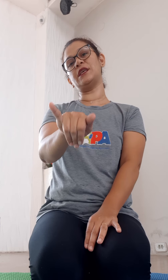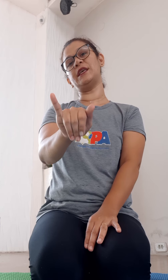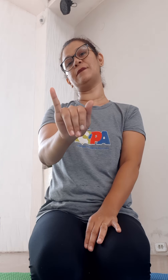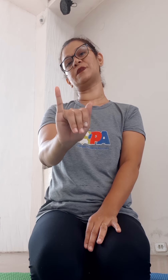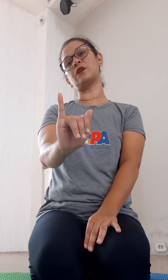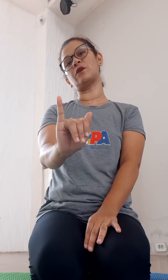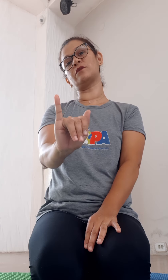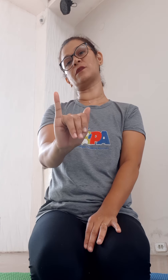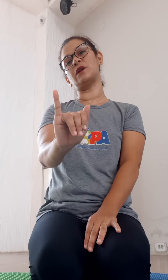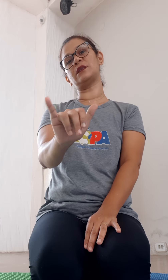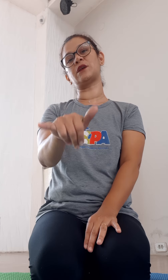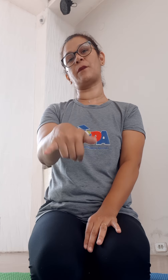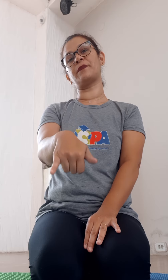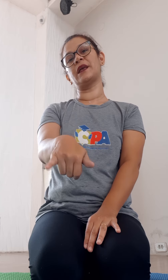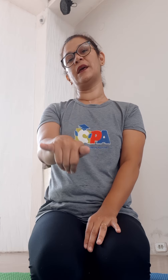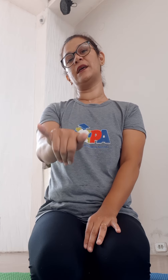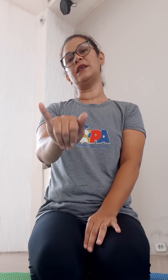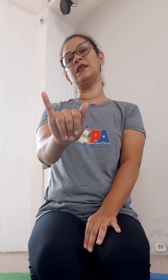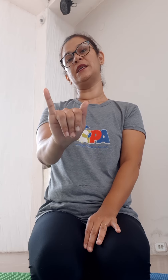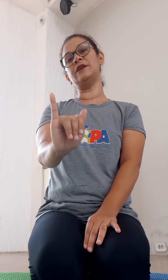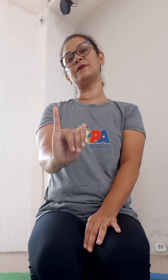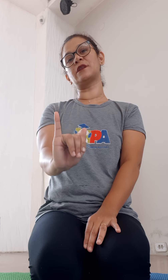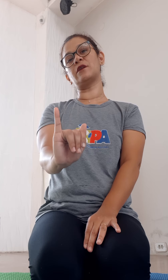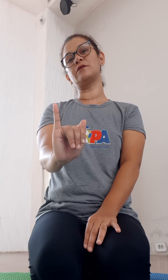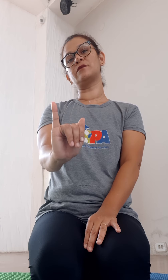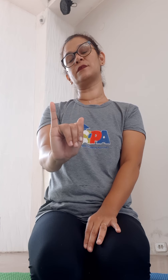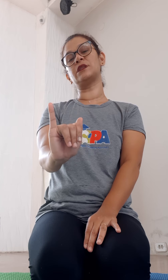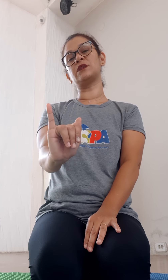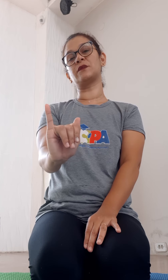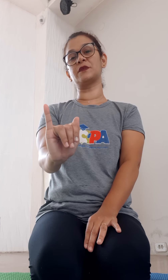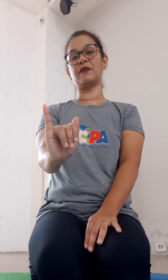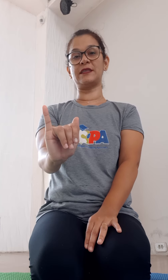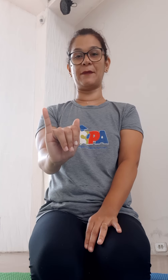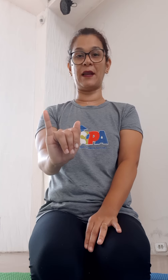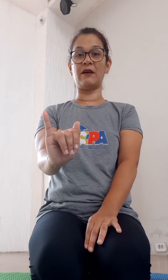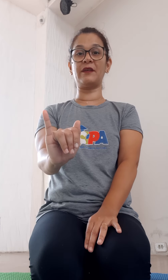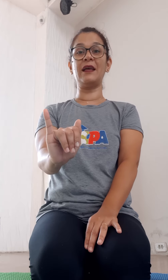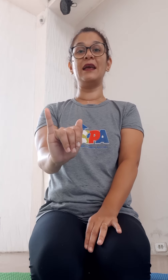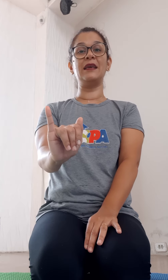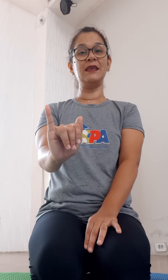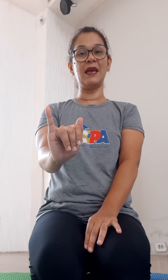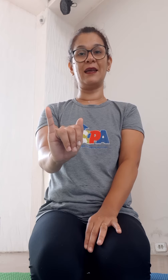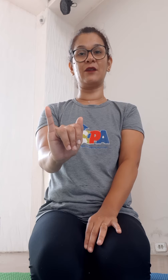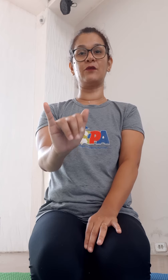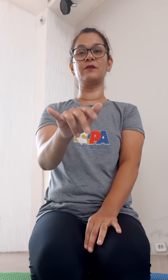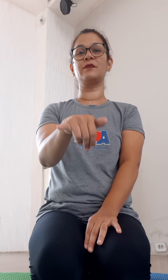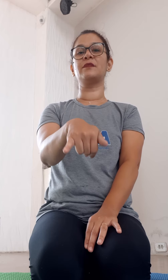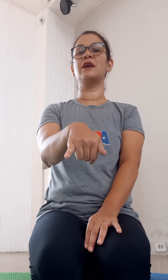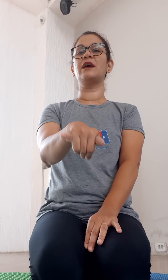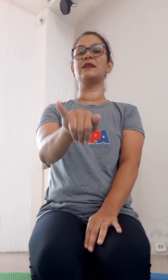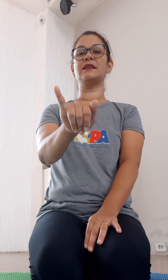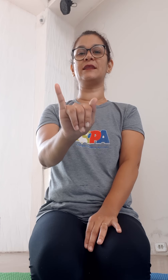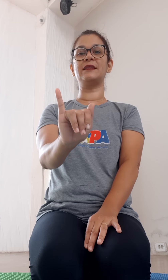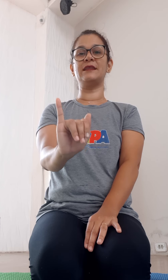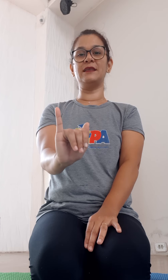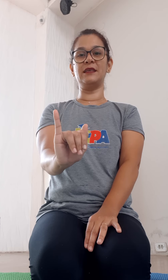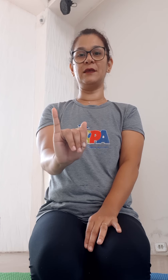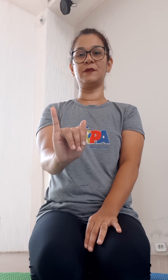Y, olha só, Y, nós vamos fazer a palavra yellow, Y,